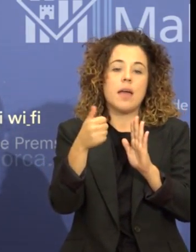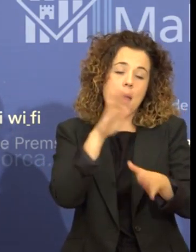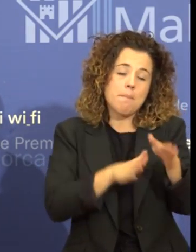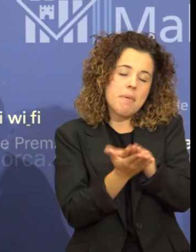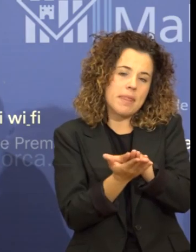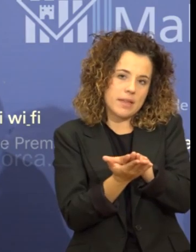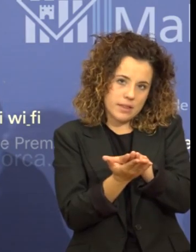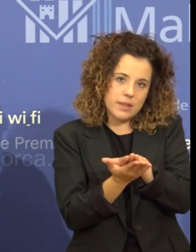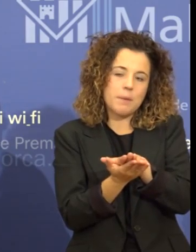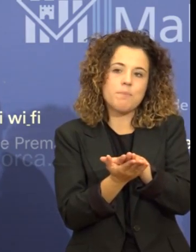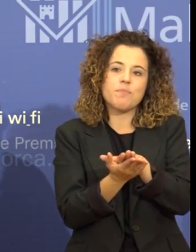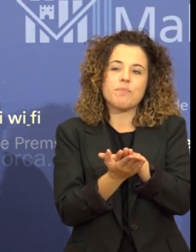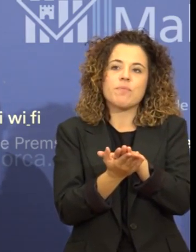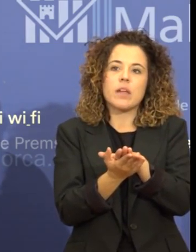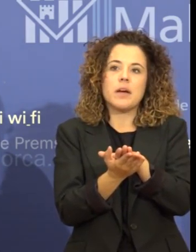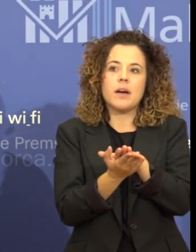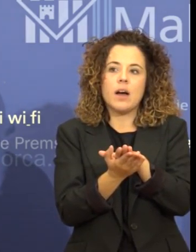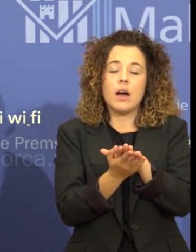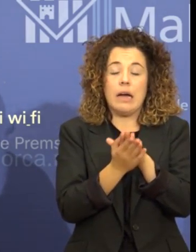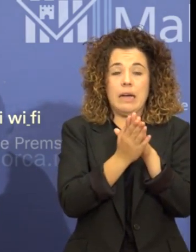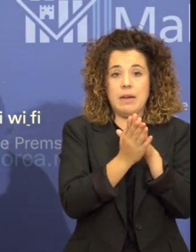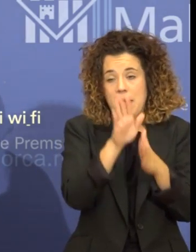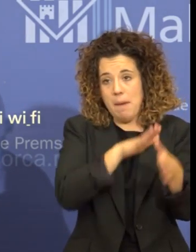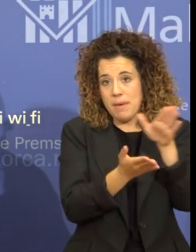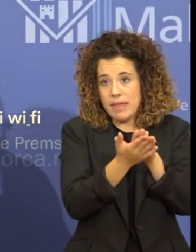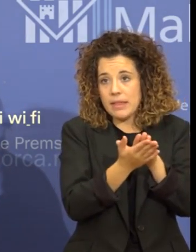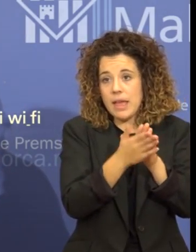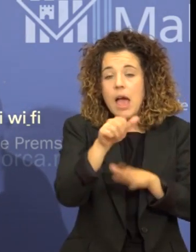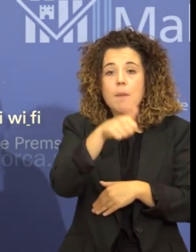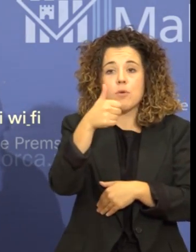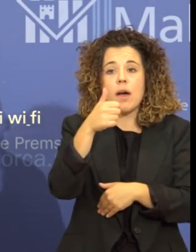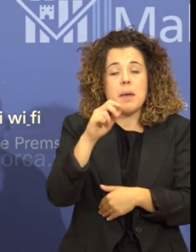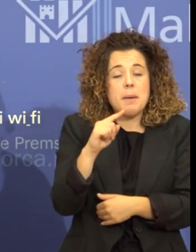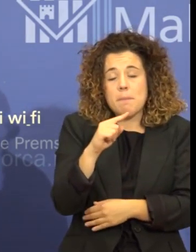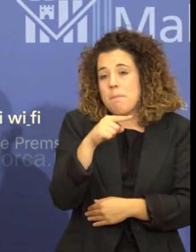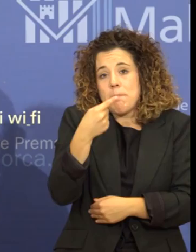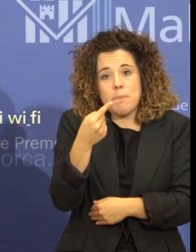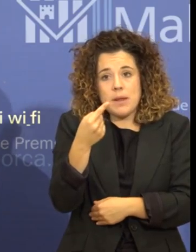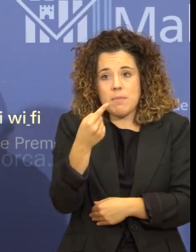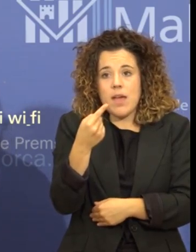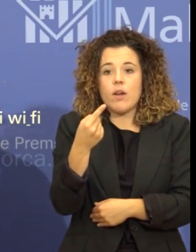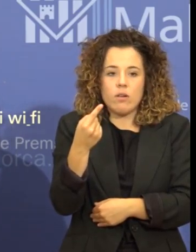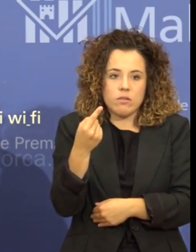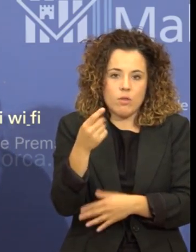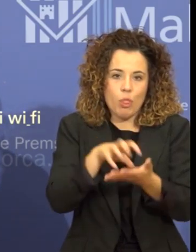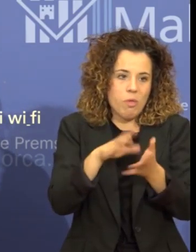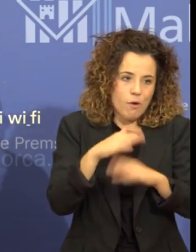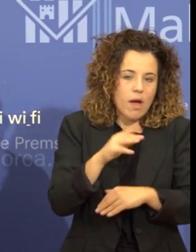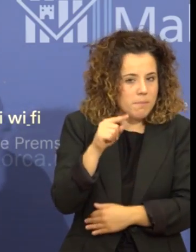Dins d'aquesta ordre de prelació s'ha de trobar en primer lloc i no hi ha cap dubte que ha de ser així